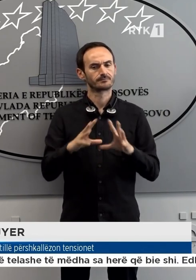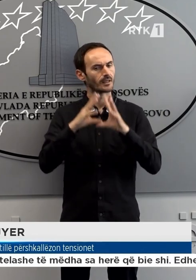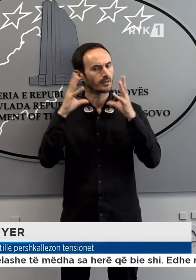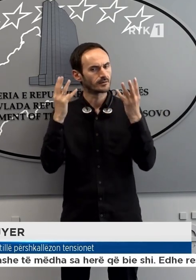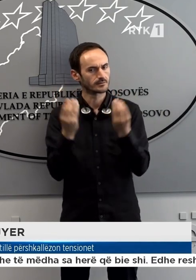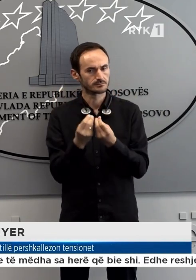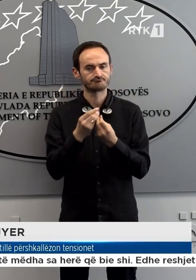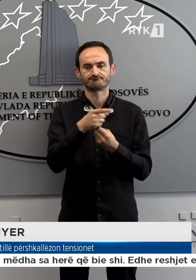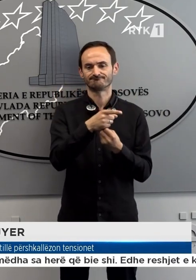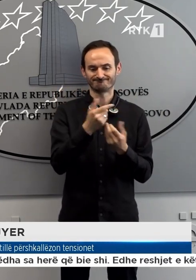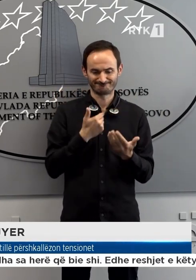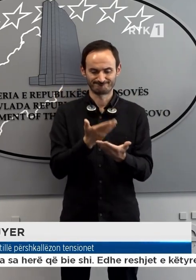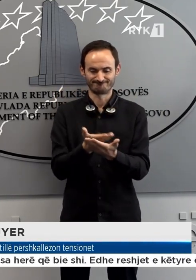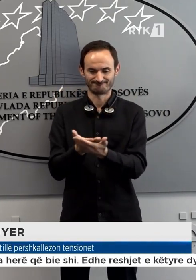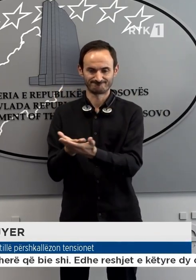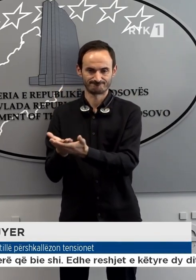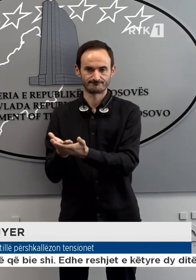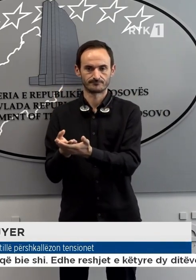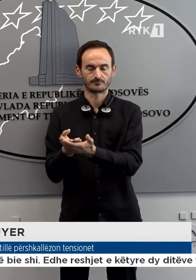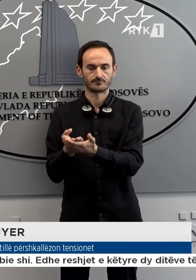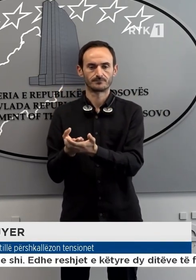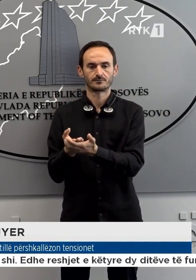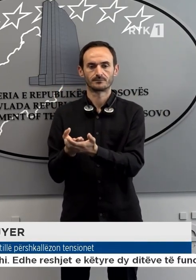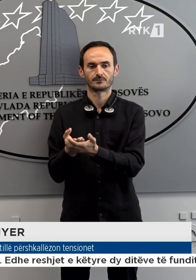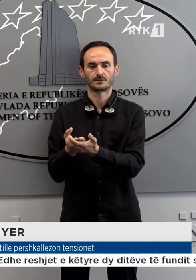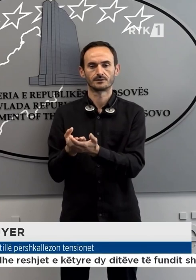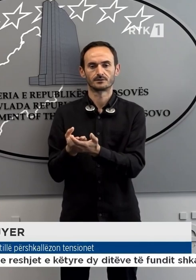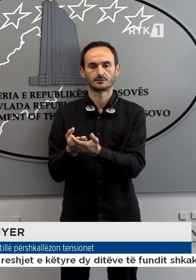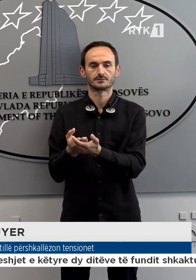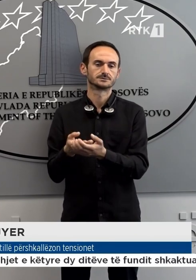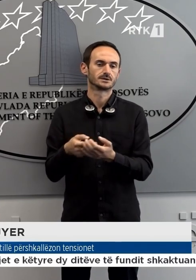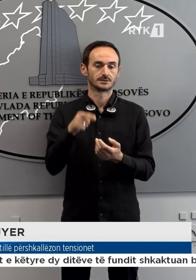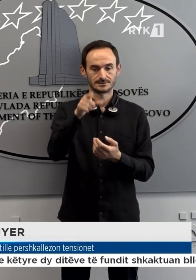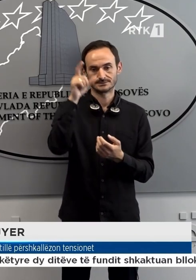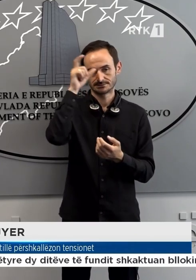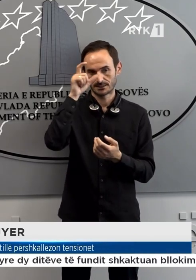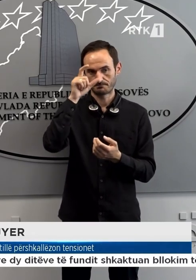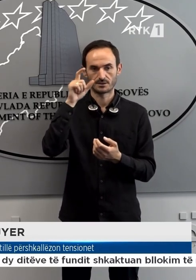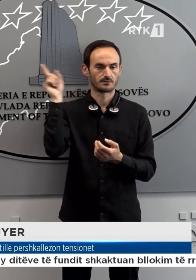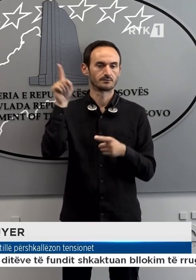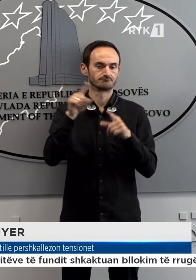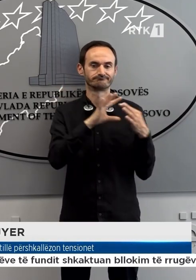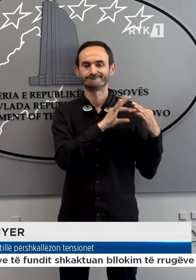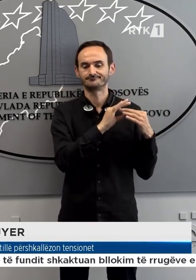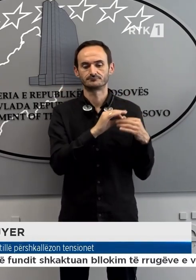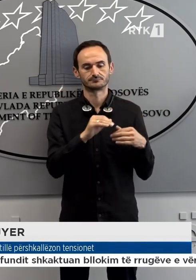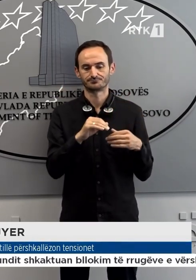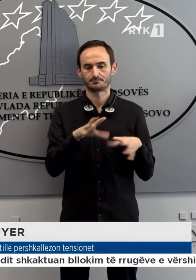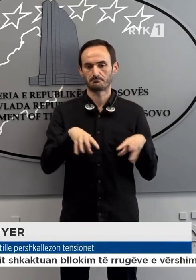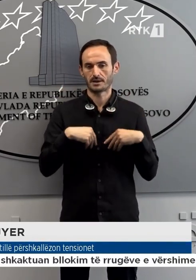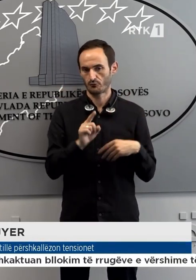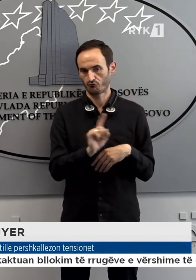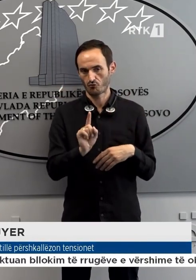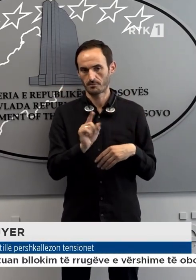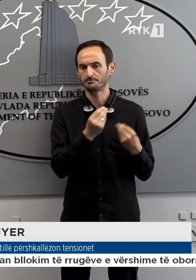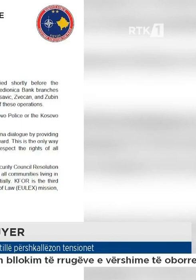propozime të bëshme dhe të mundshme, por që mesa duket palja Serbe nga Beogradin nuk kanë qenë të gatshëm, sepse kanë